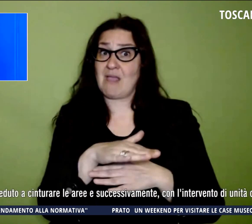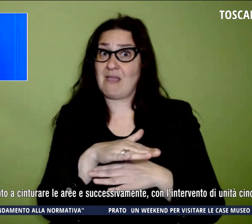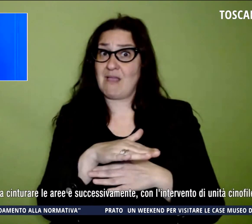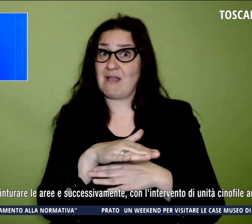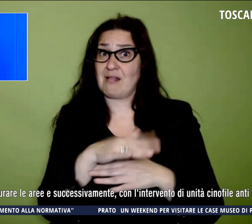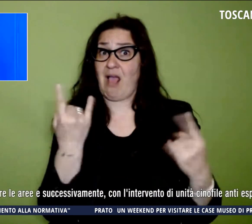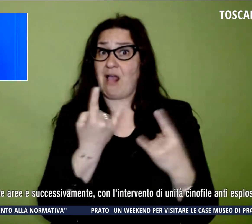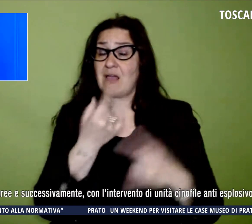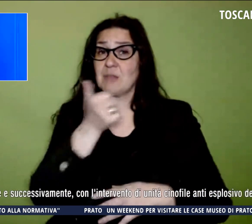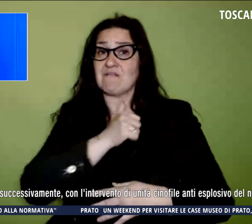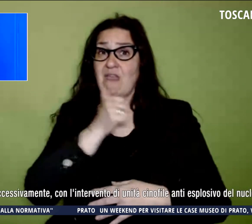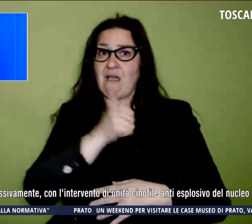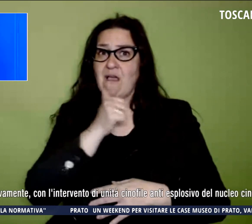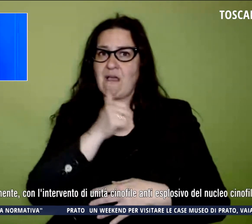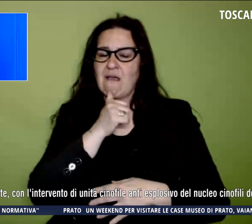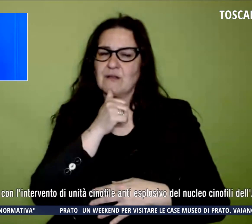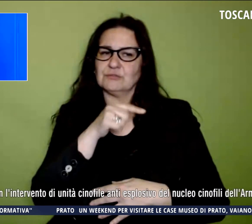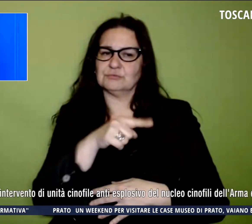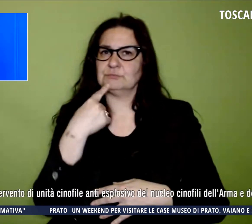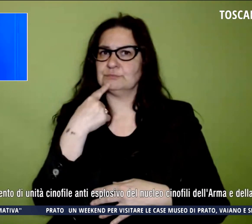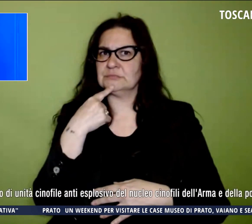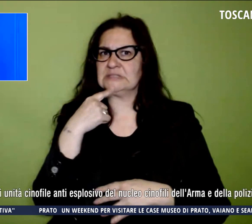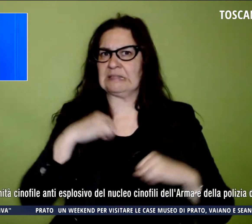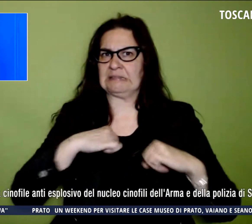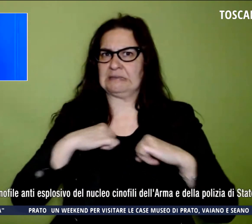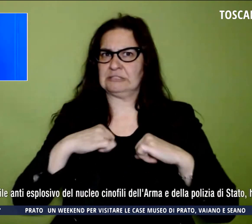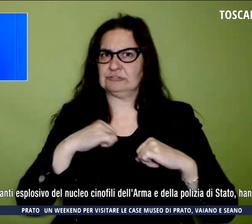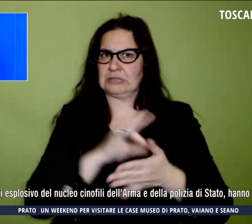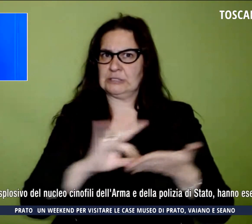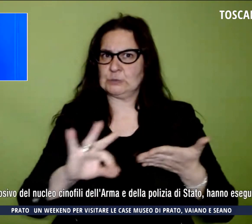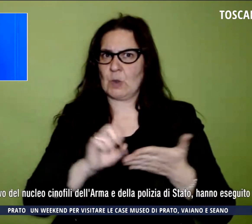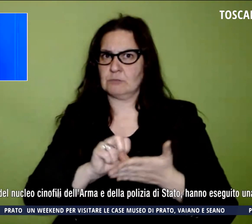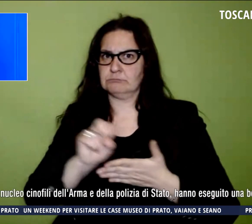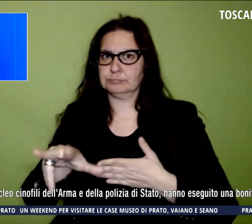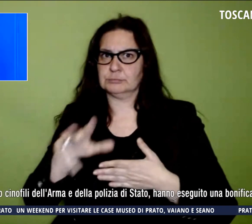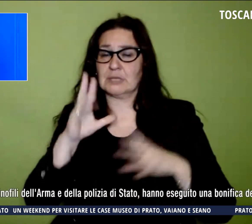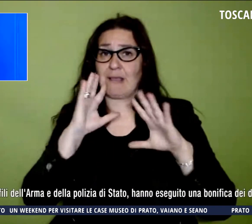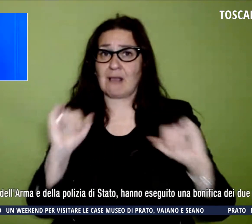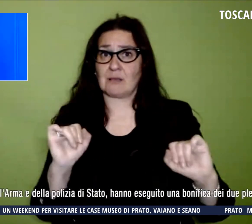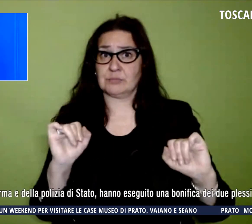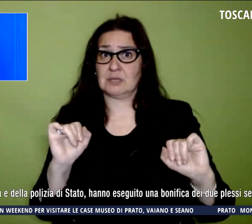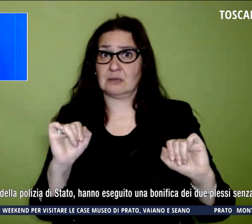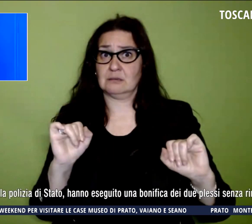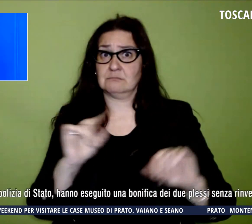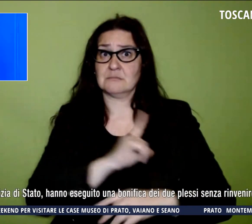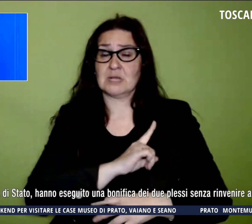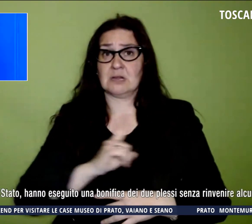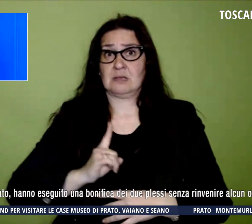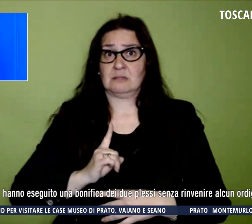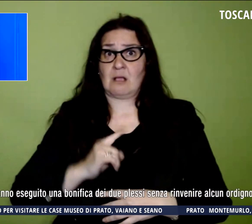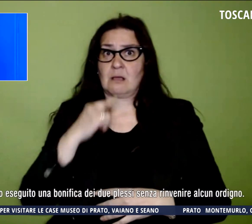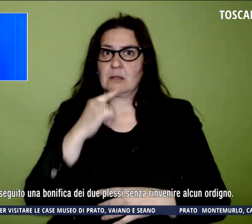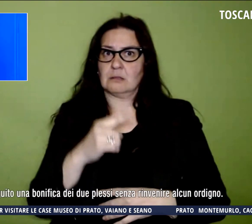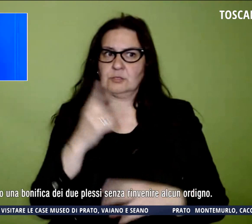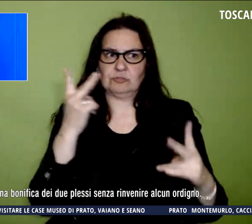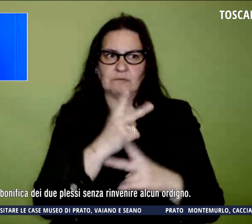è stata segnalata dai dirigenti della scuola ai carabinieri. I militari, dopo aver garantito il deflusso di